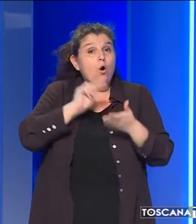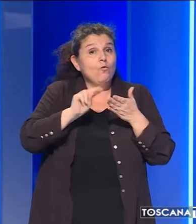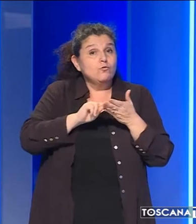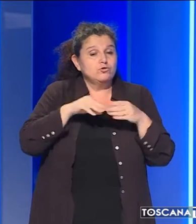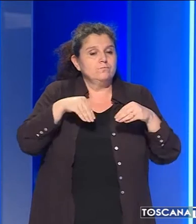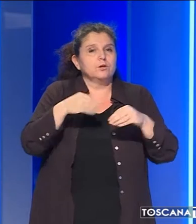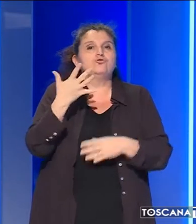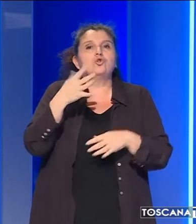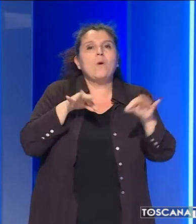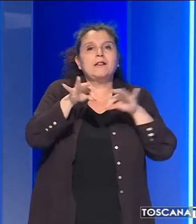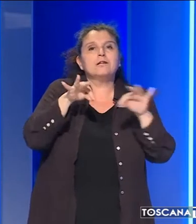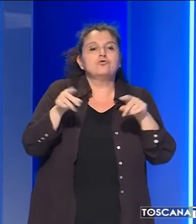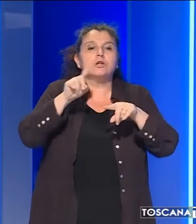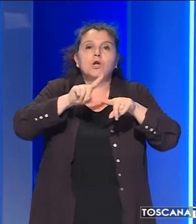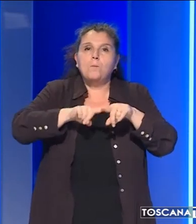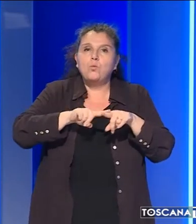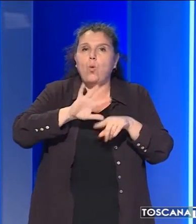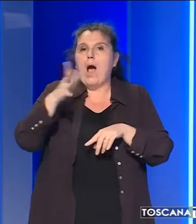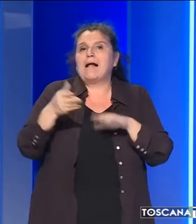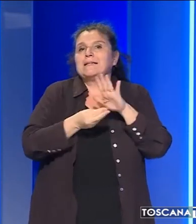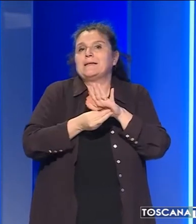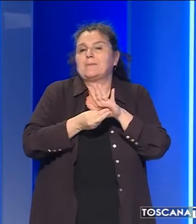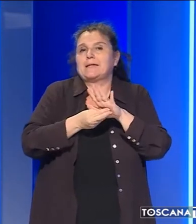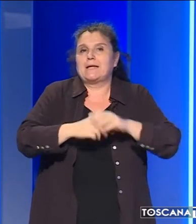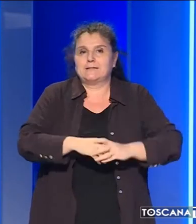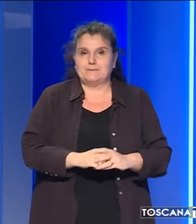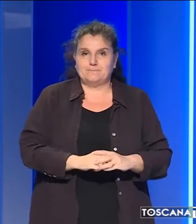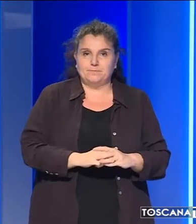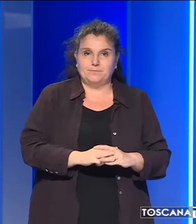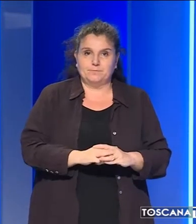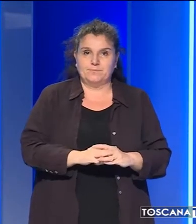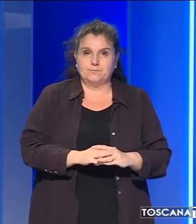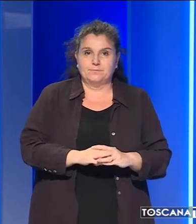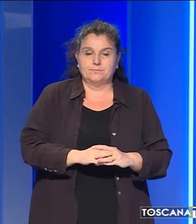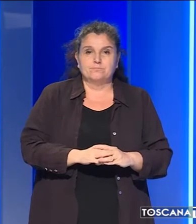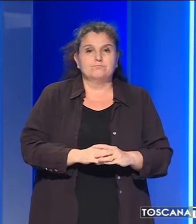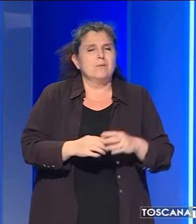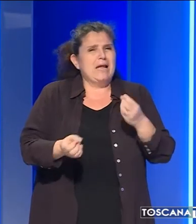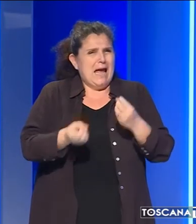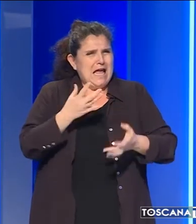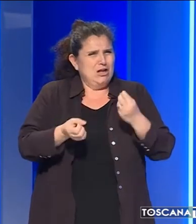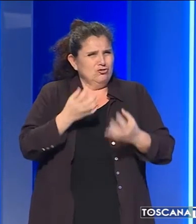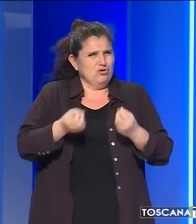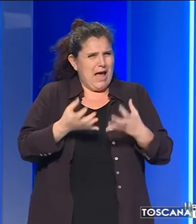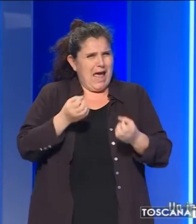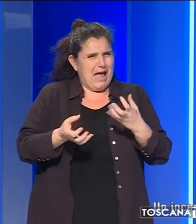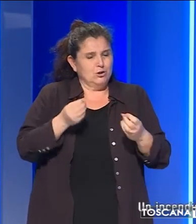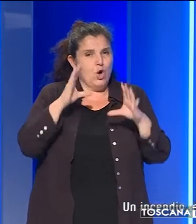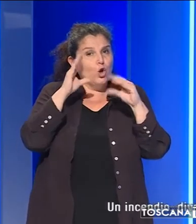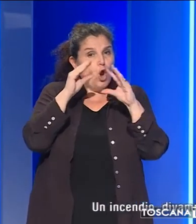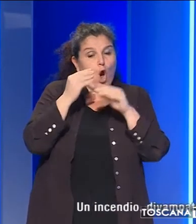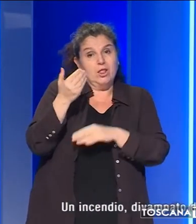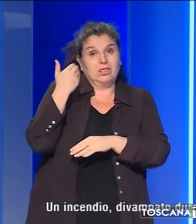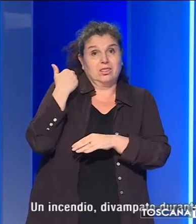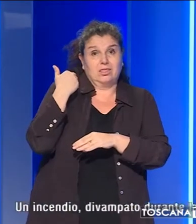cinque dirigenti più altro personale dipendente. Un incendio divampato durante la notte